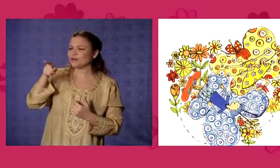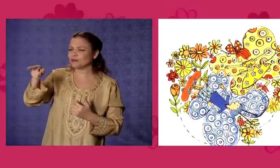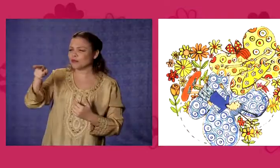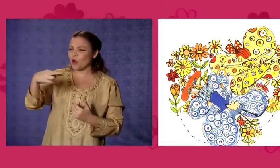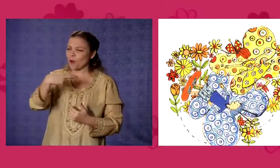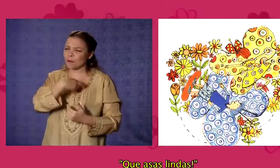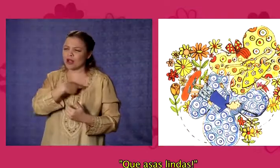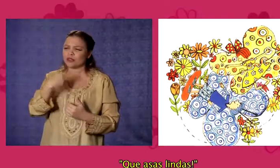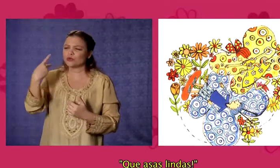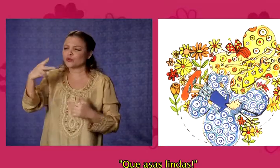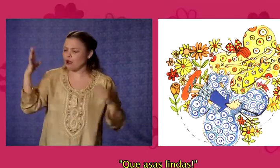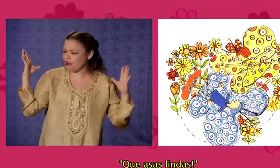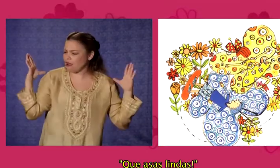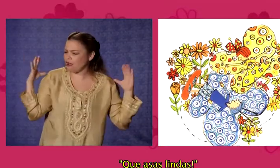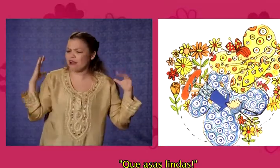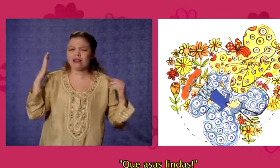Que asas lindas!